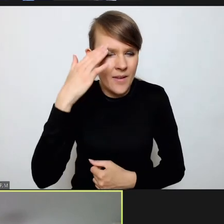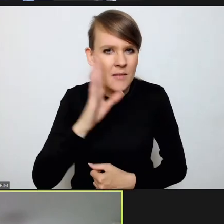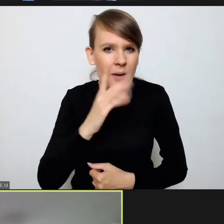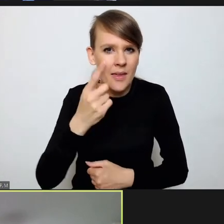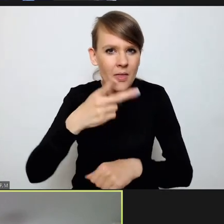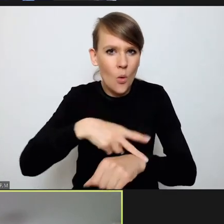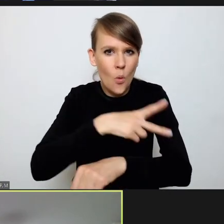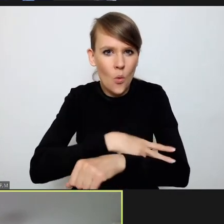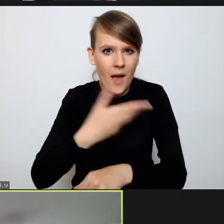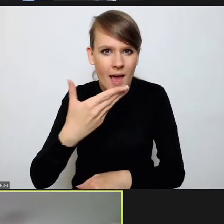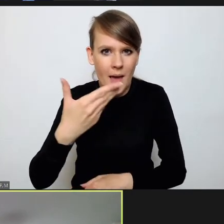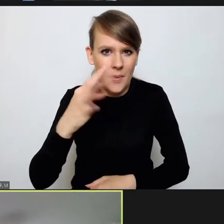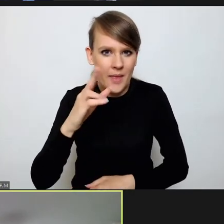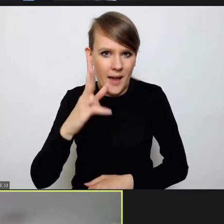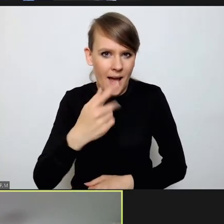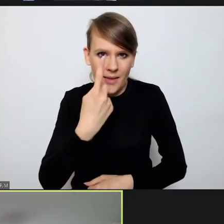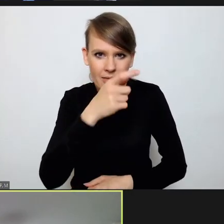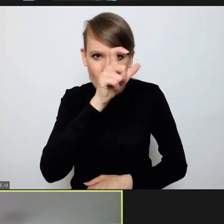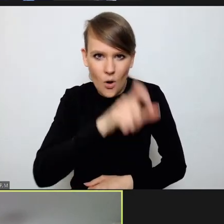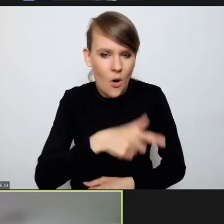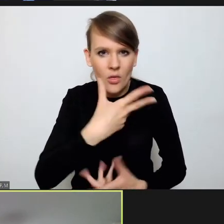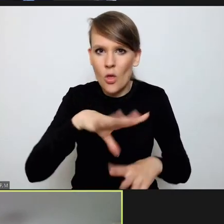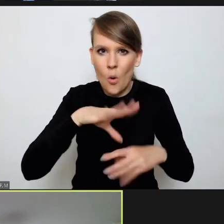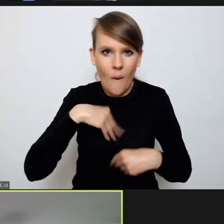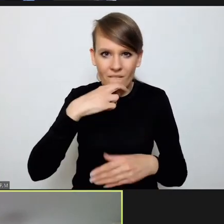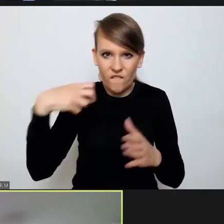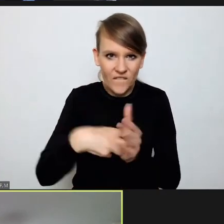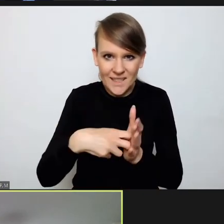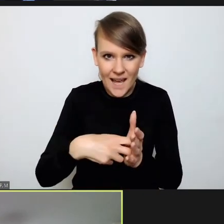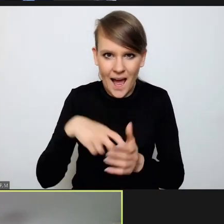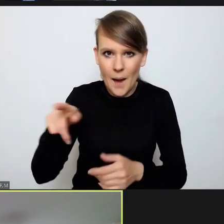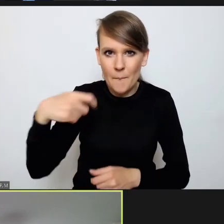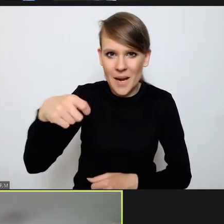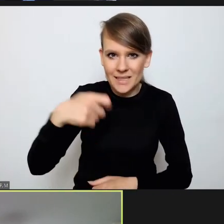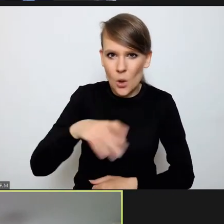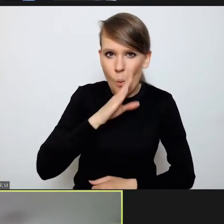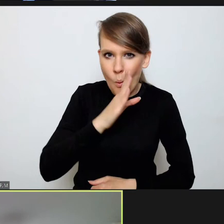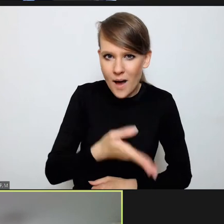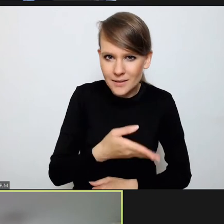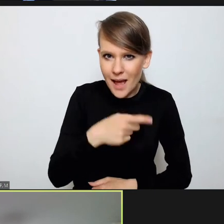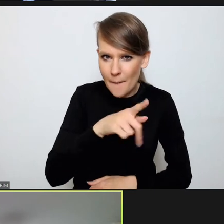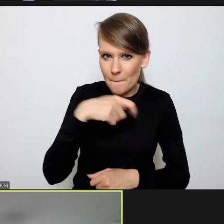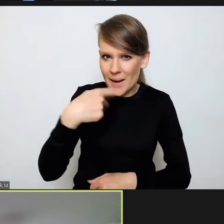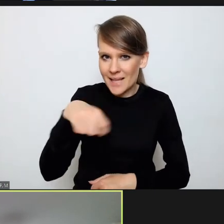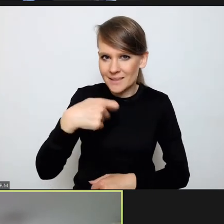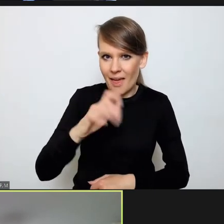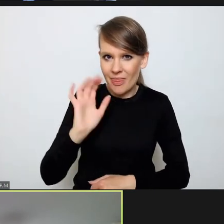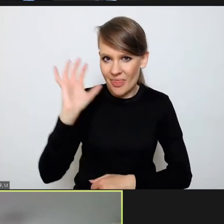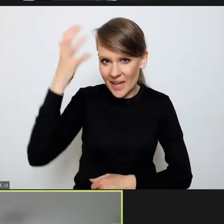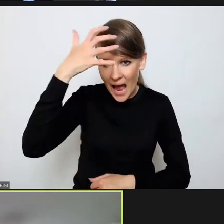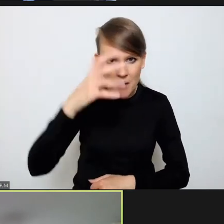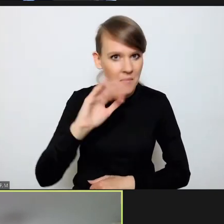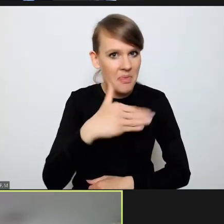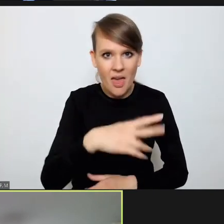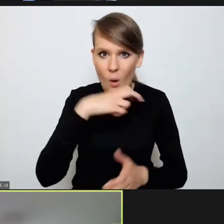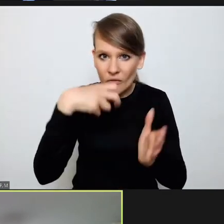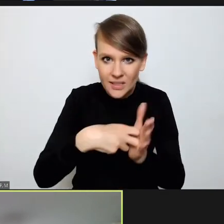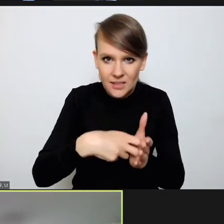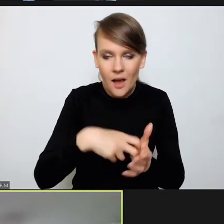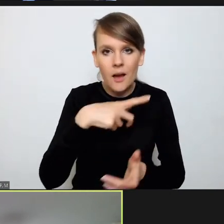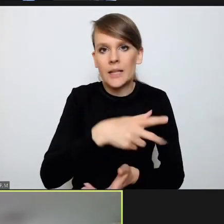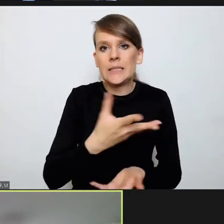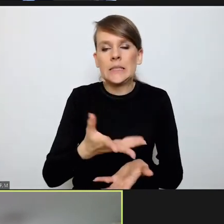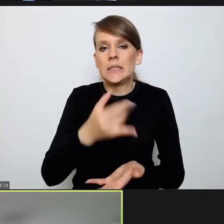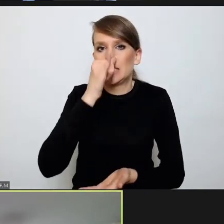MTK nie dostał wizy od prezydenta USA, prezydenta Trumpa i nie było możliwe realizowanie pewnych